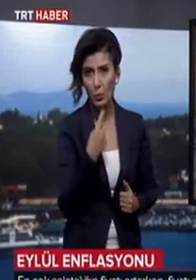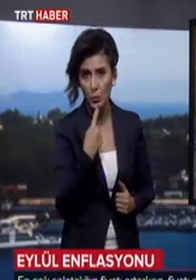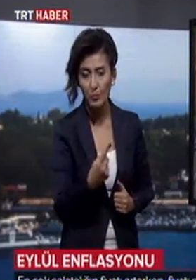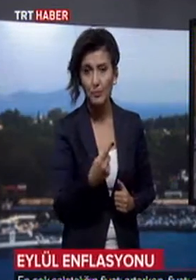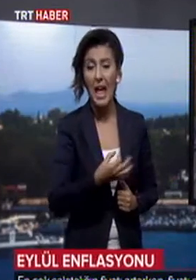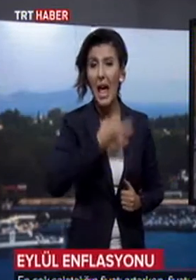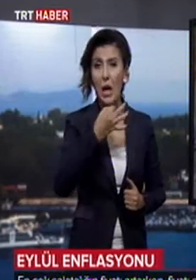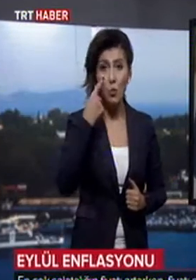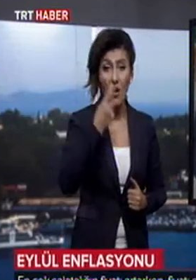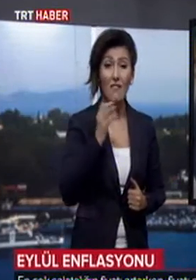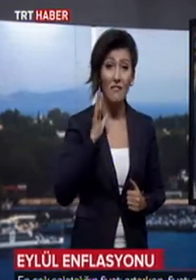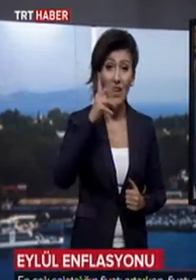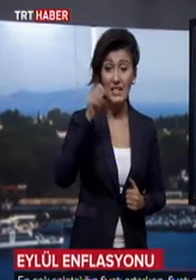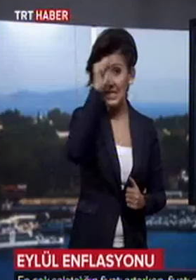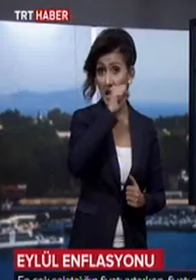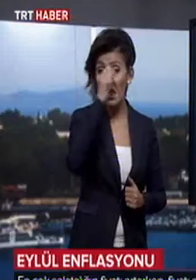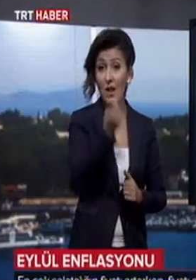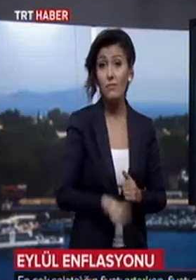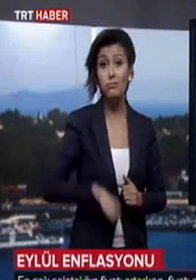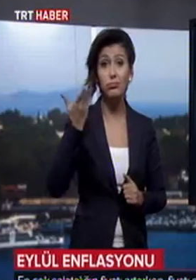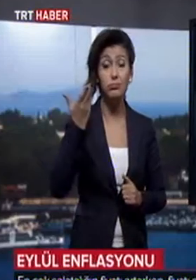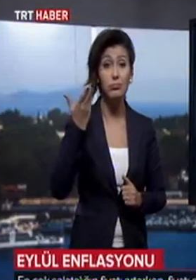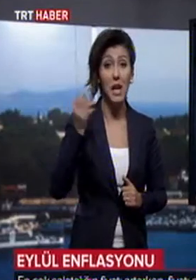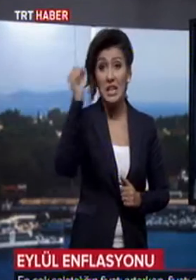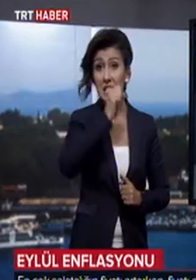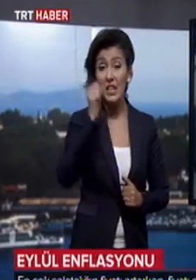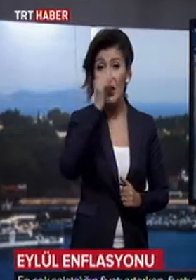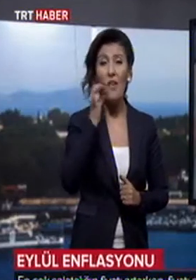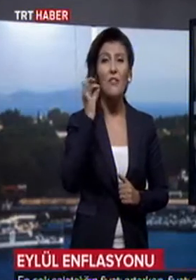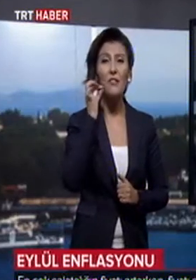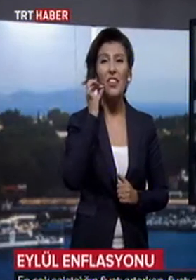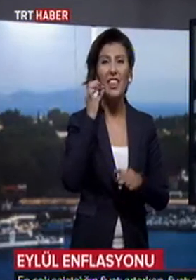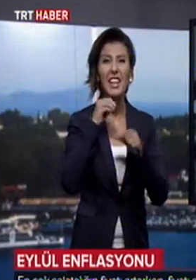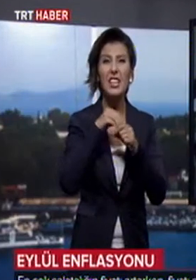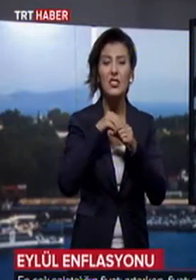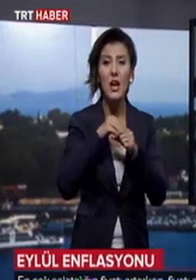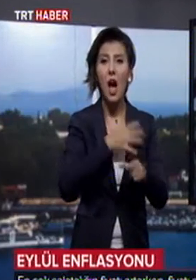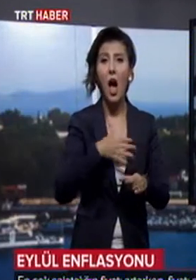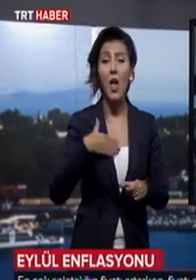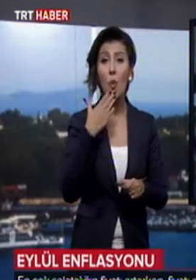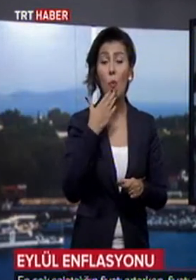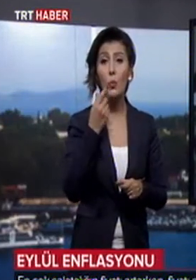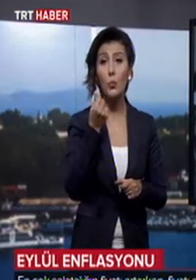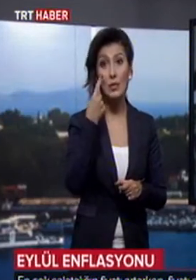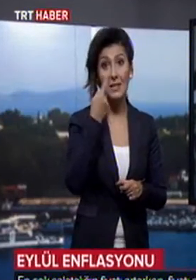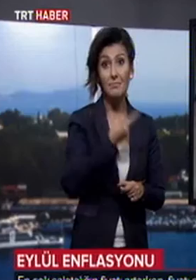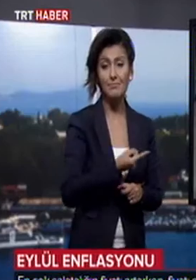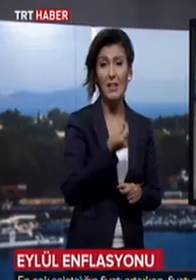Eylül ayında en çok salatalığın fiyatı arttı. Salatalığı fındık içiyle anaokulu ücreti izledi. Fiyatı en çok